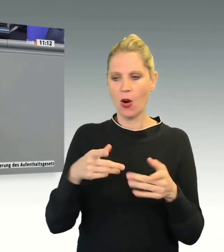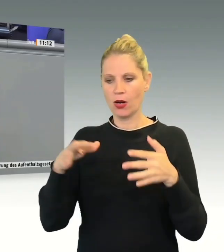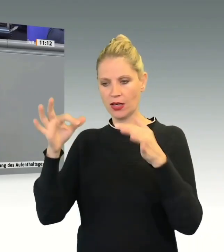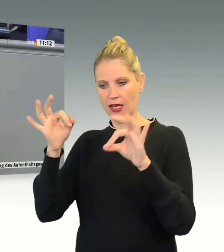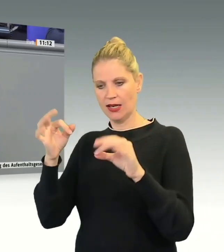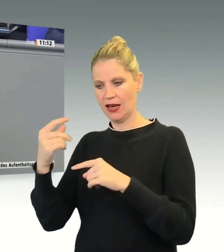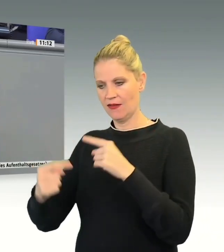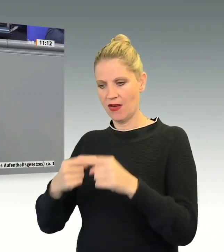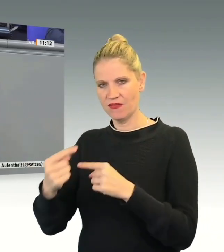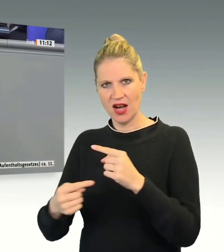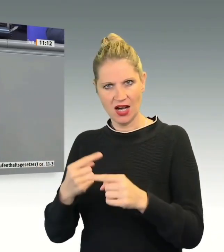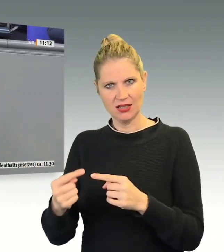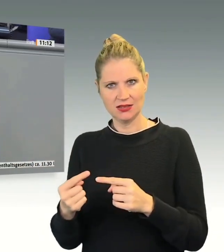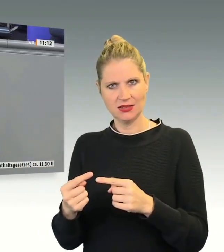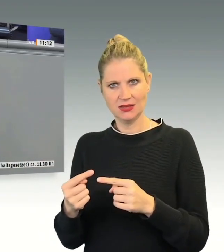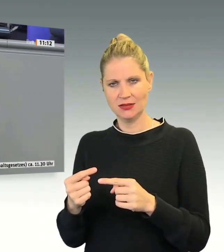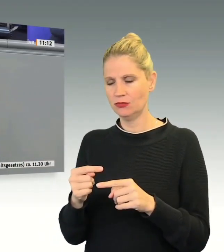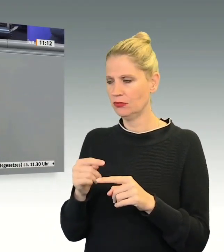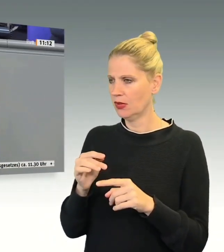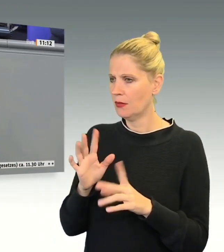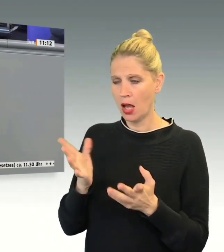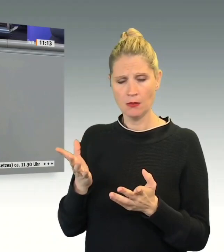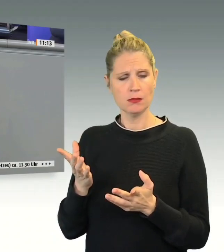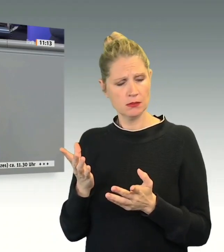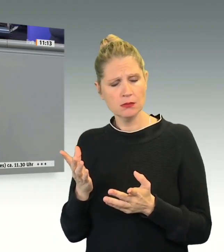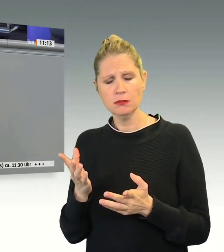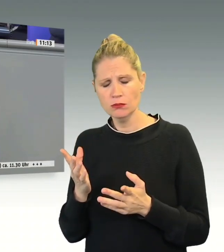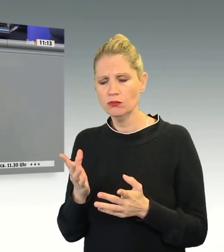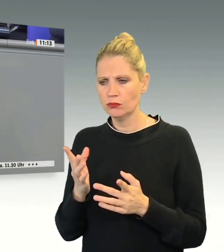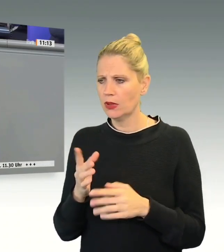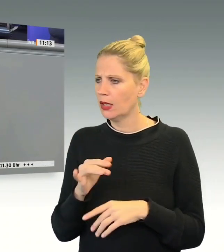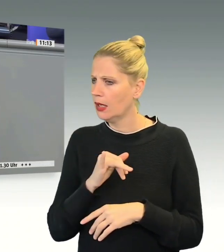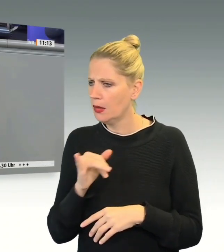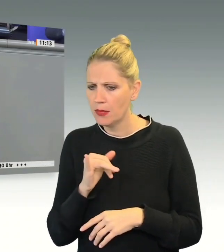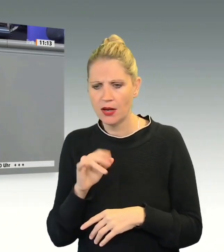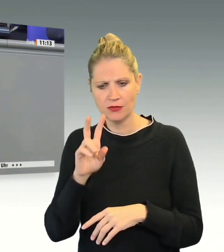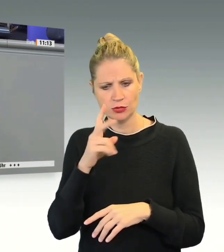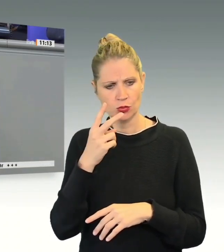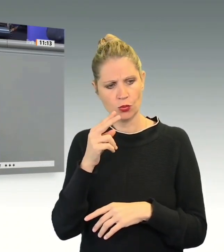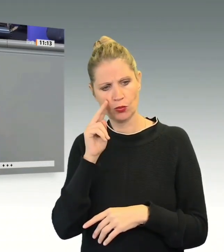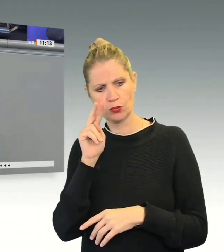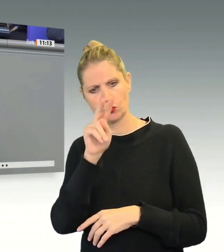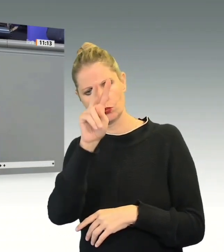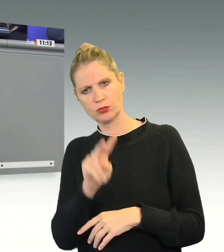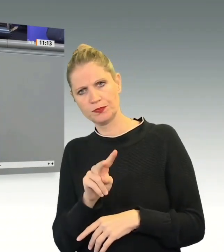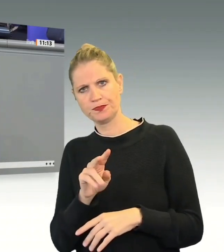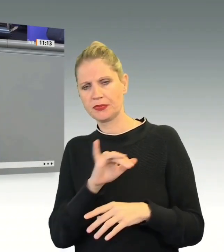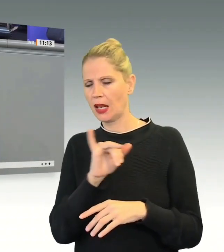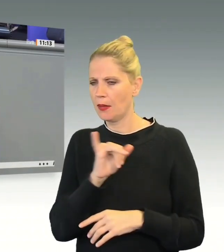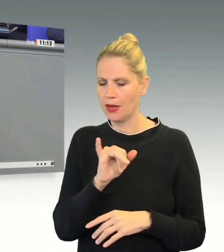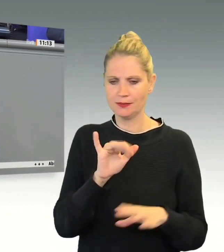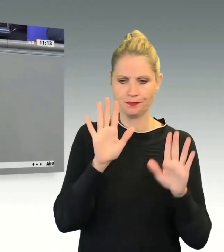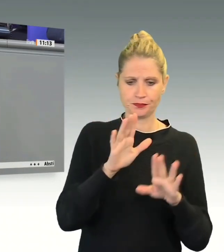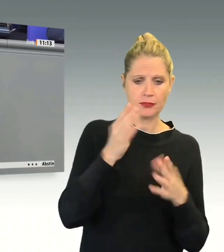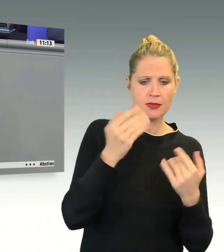anschließen, äußerst großzügig sind. In jeder Lage des Verfahrens hat der Asylbewerber die Möglichkeit, neue Tatsachen vorzubringen.